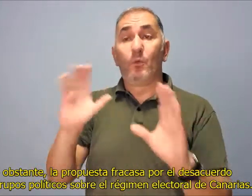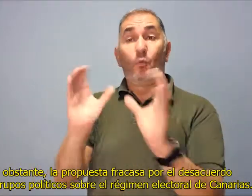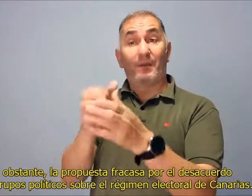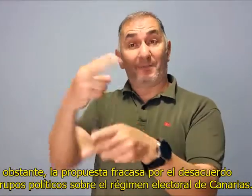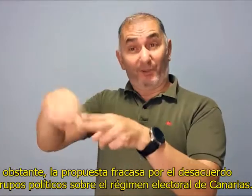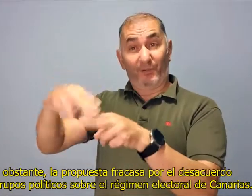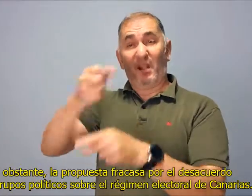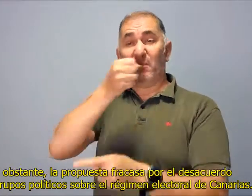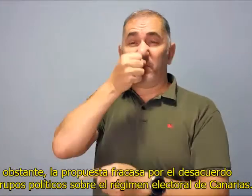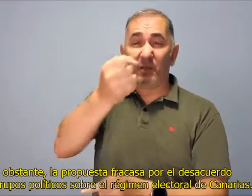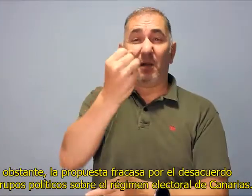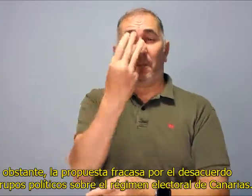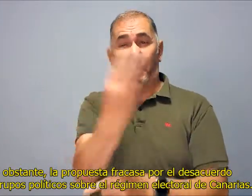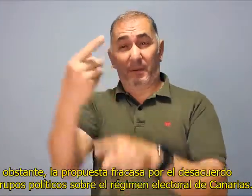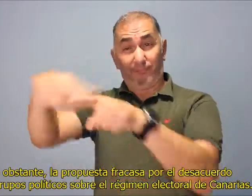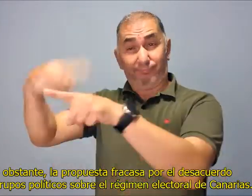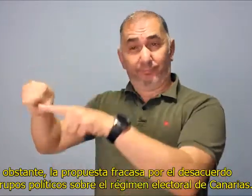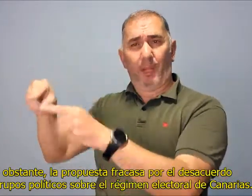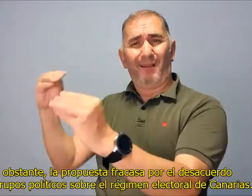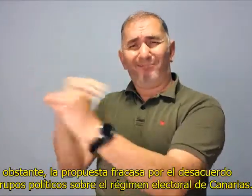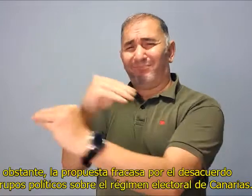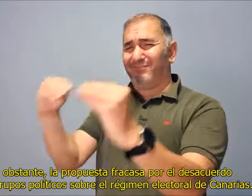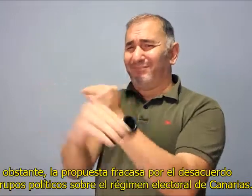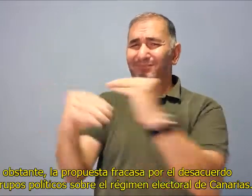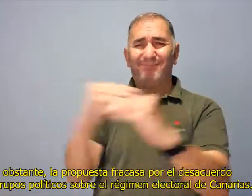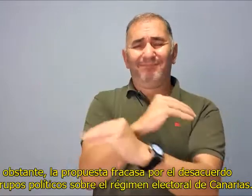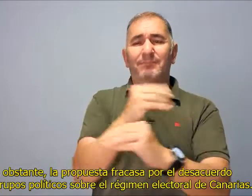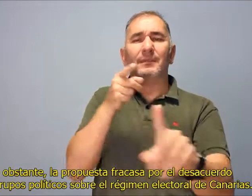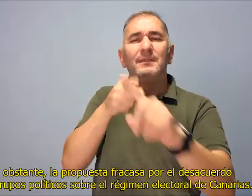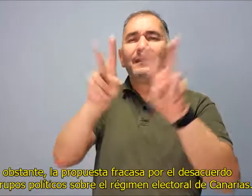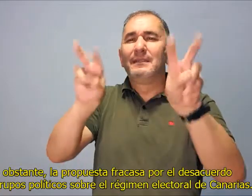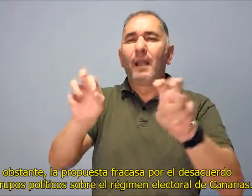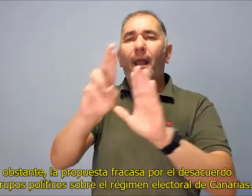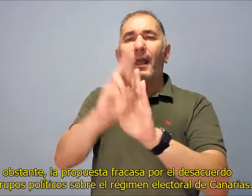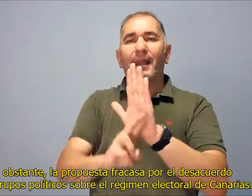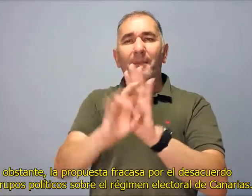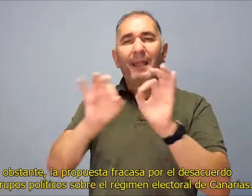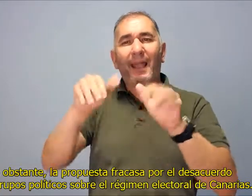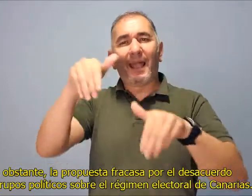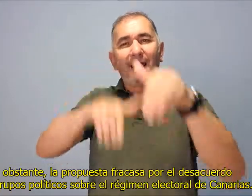por el desacuerdo entre grupos políticos sobre el régimen electoral de Canarias.